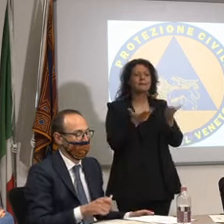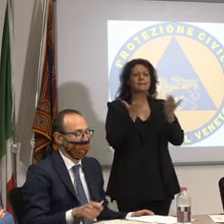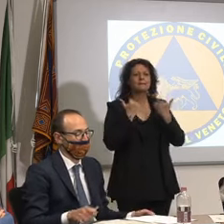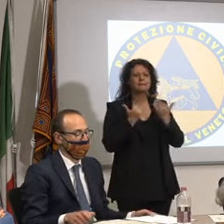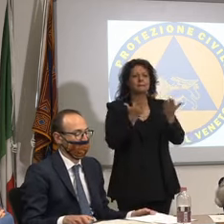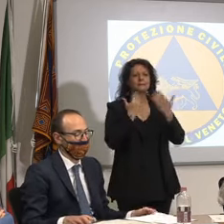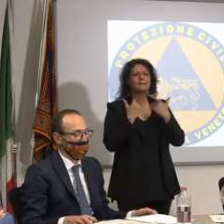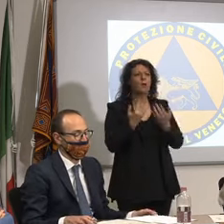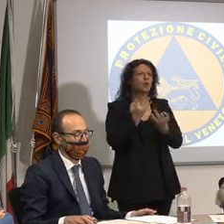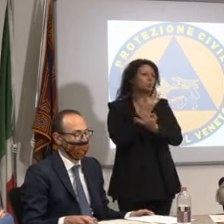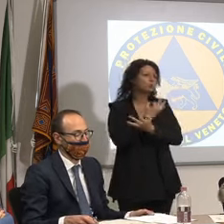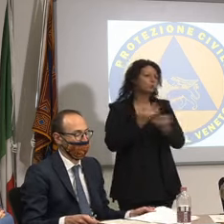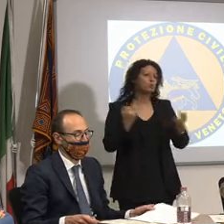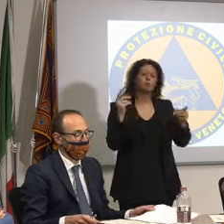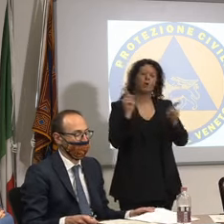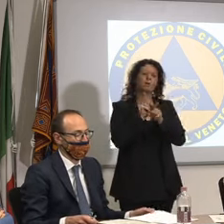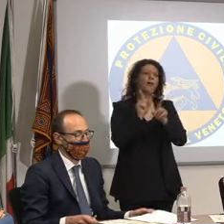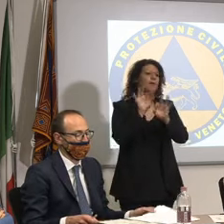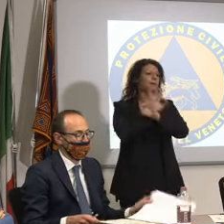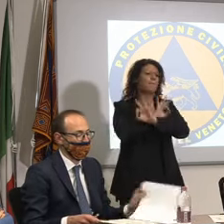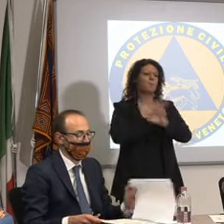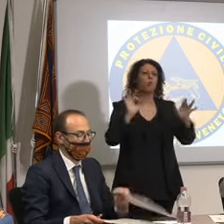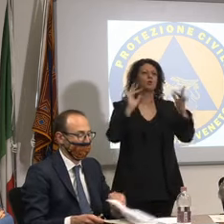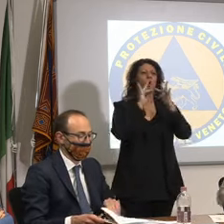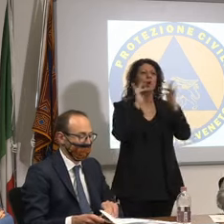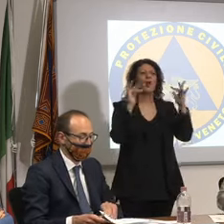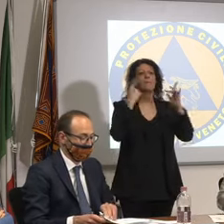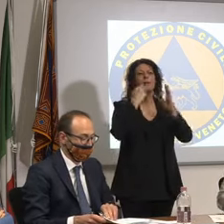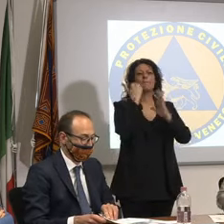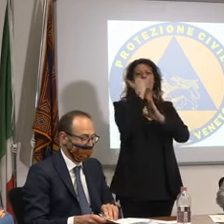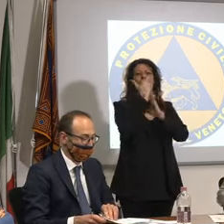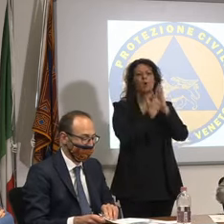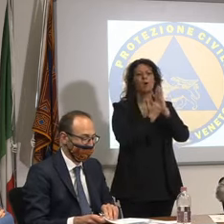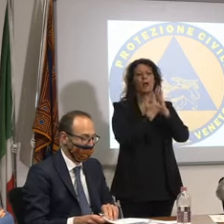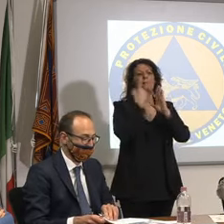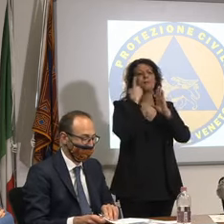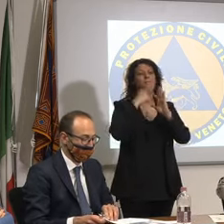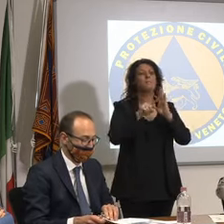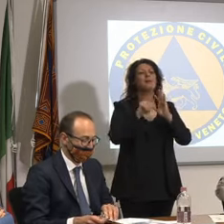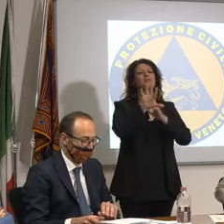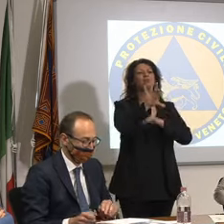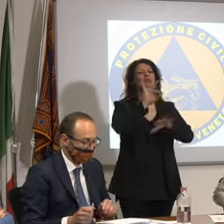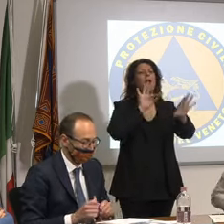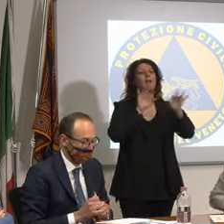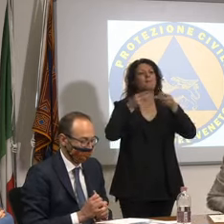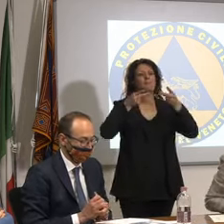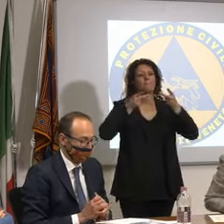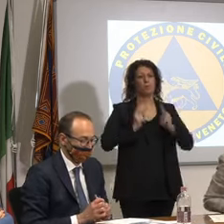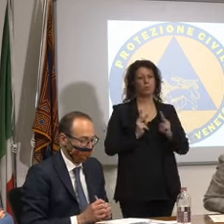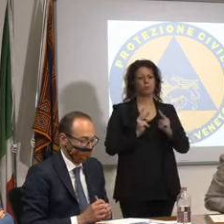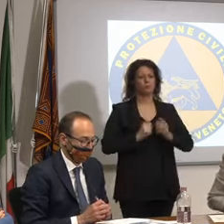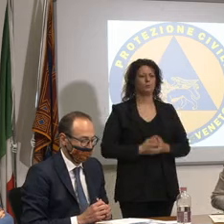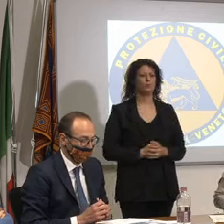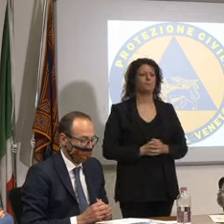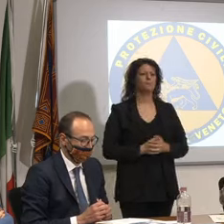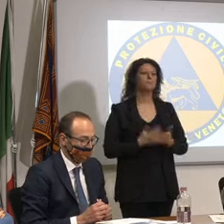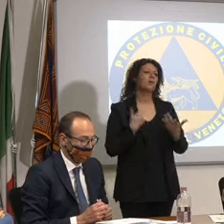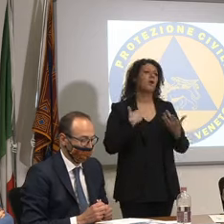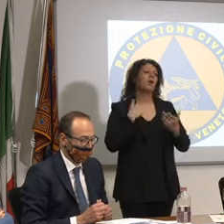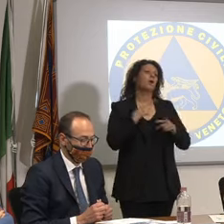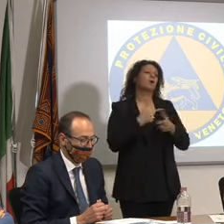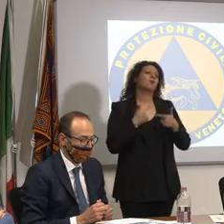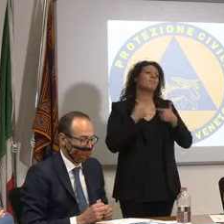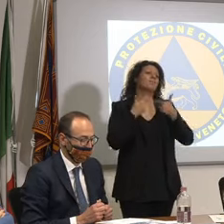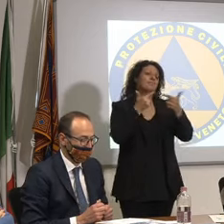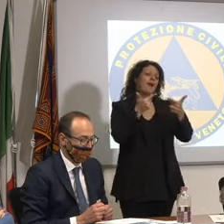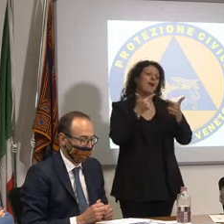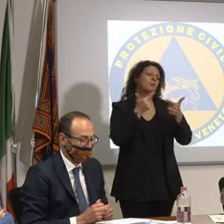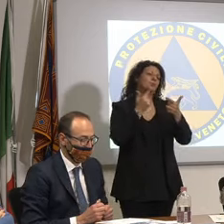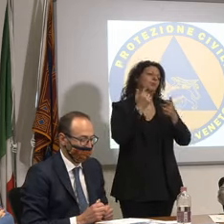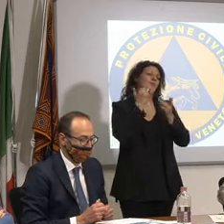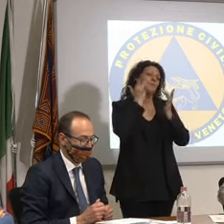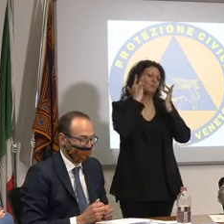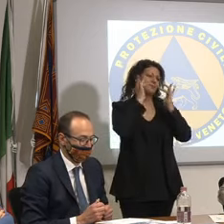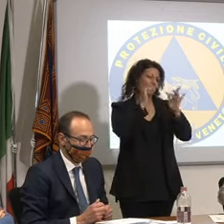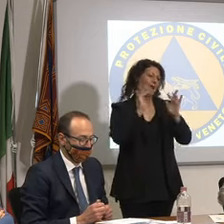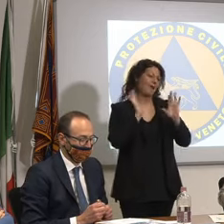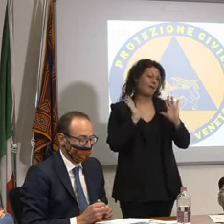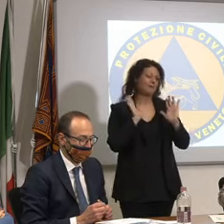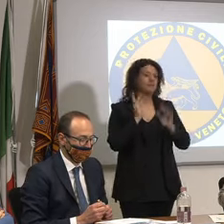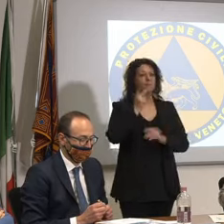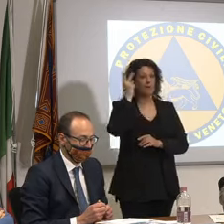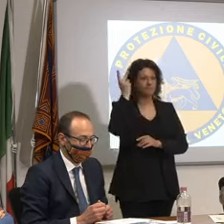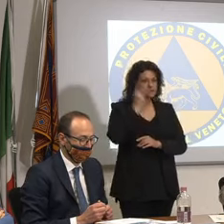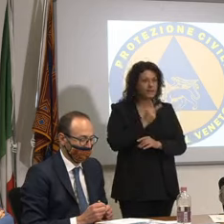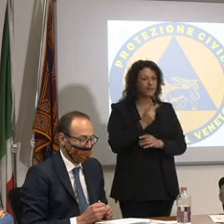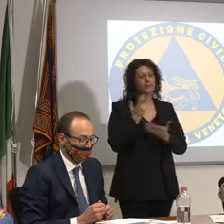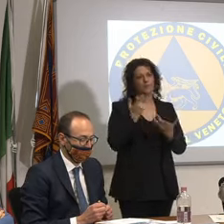online le postazioni e scegliersi il posto guardate detta così ve l'ho fatta molto semplice è una è un